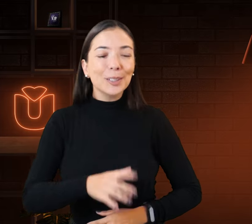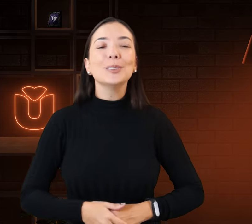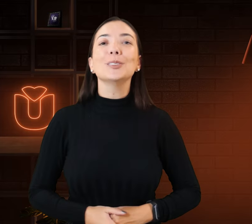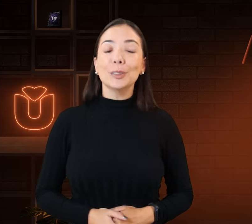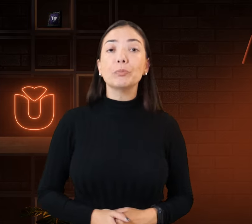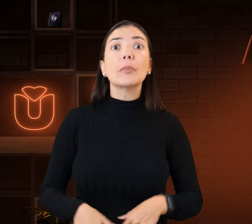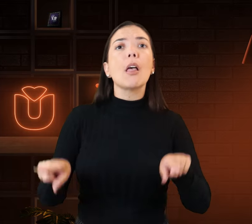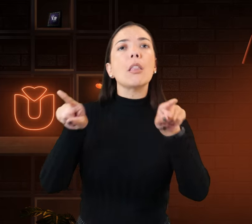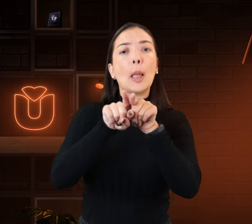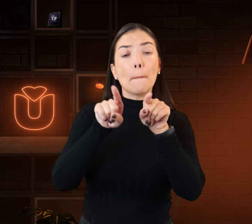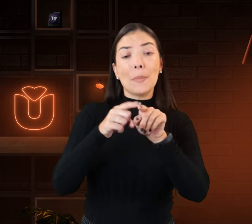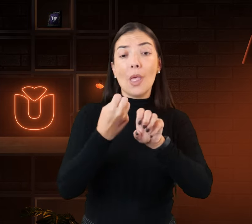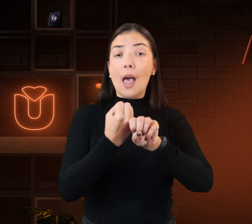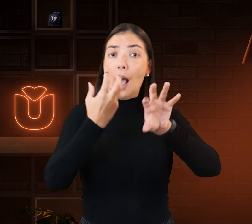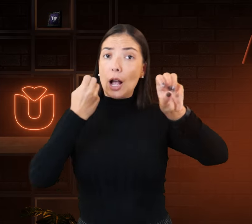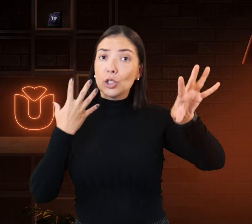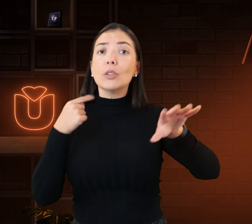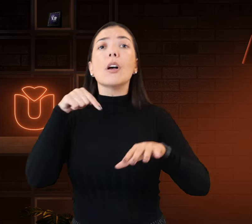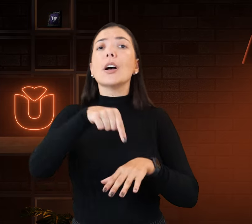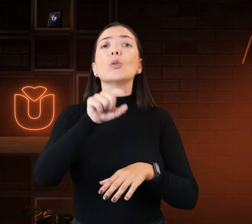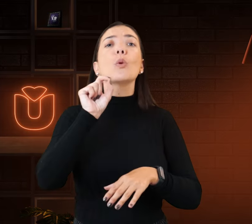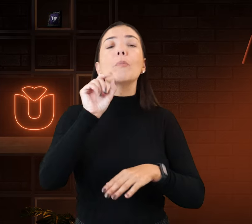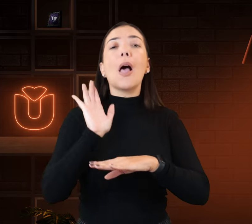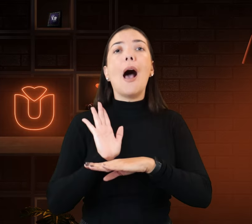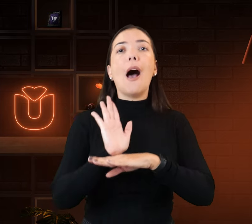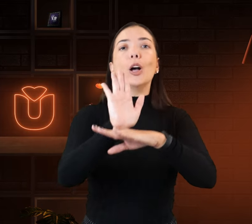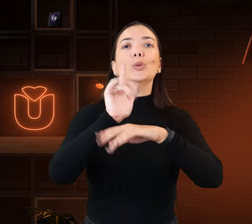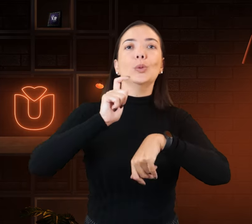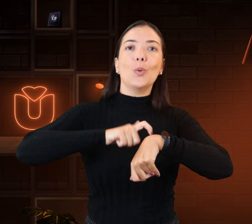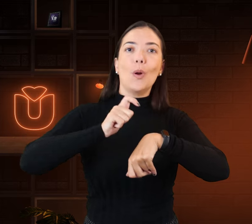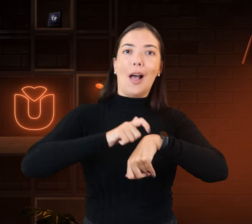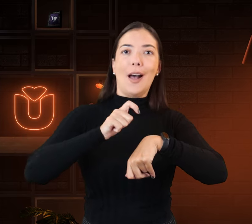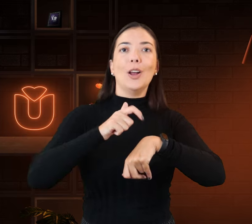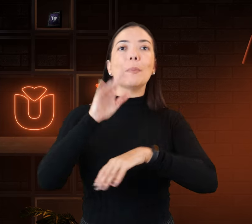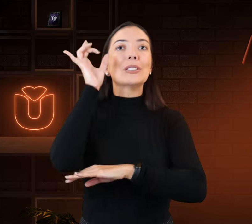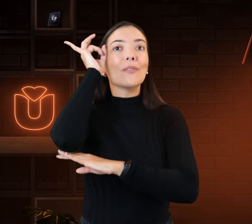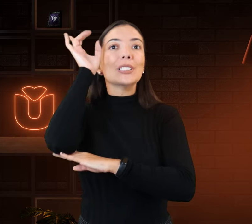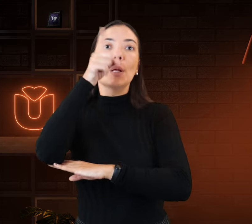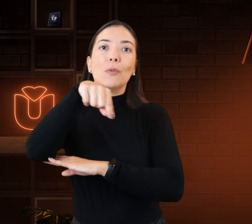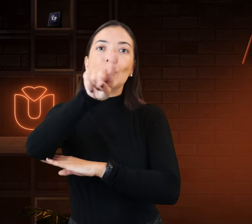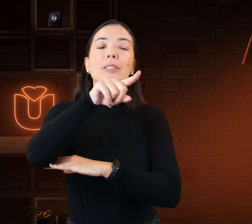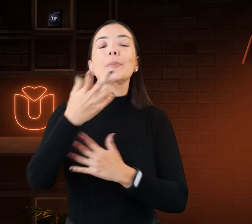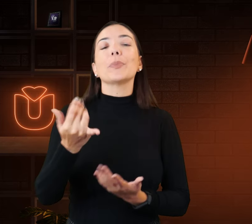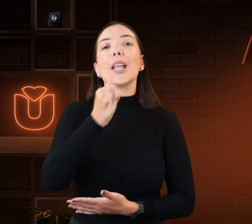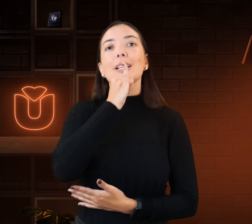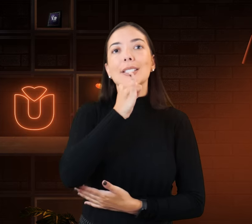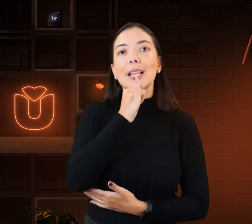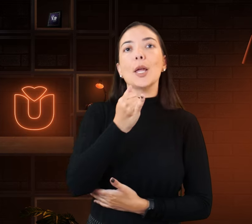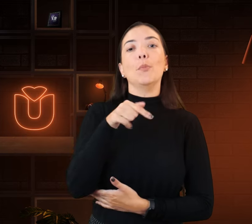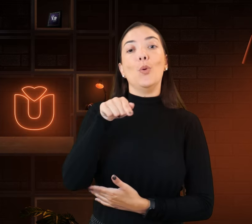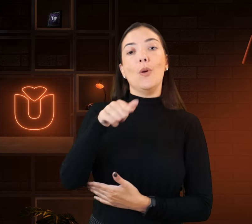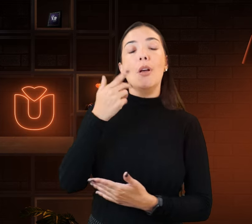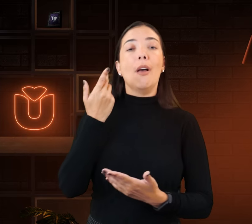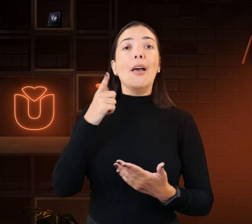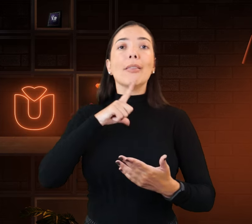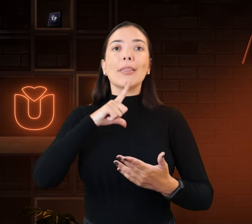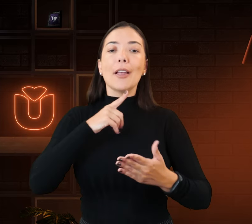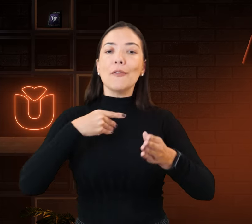Também, o ensino à distância, ele nos ajuda a pensar, por exemplo, uma forma